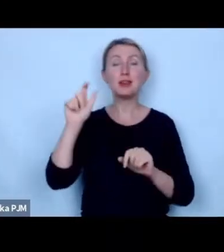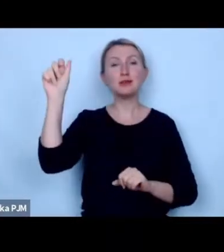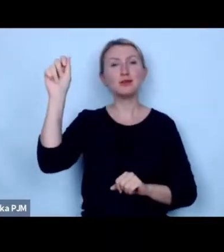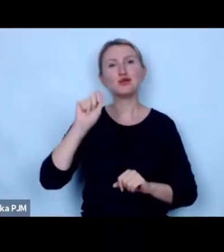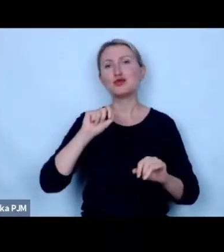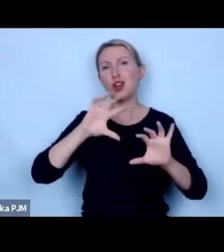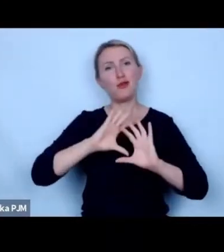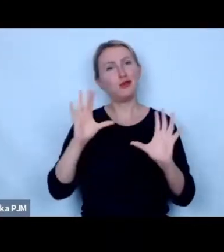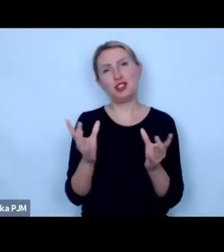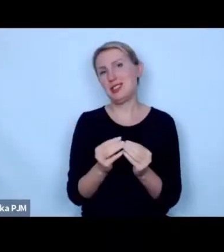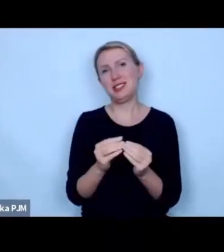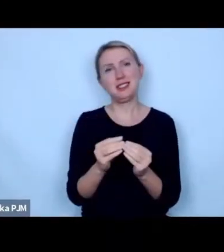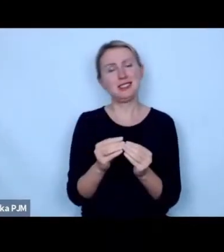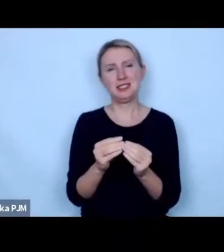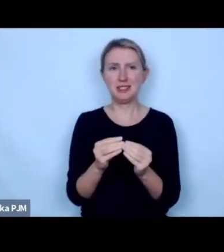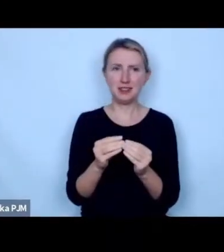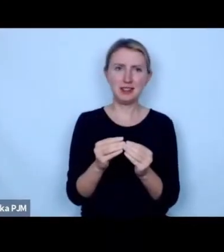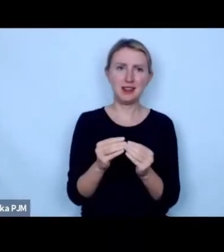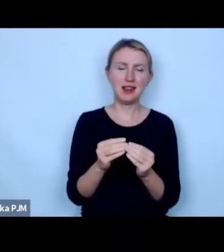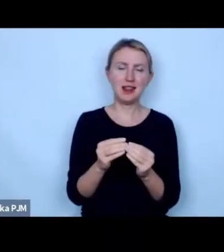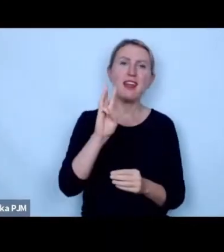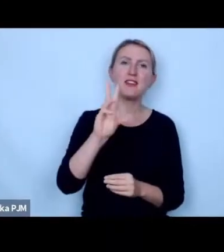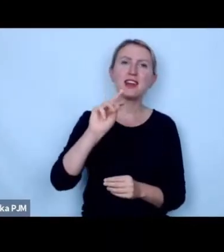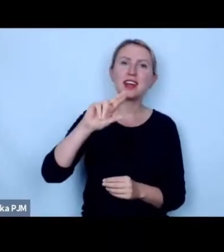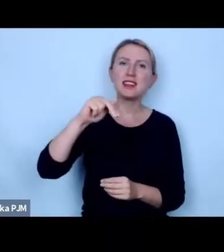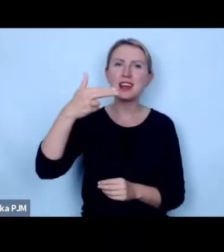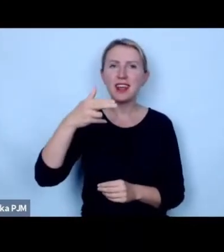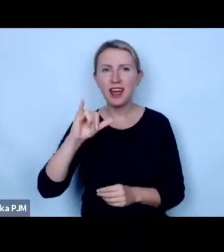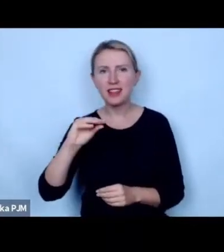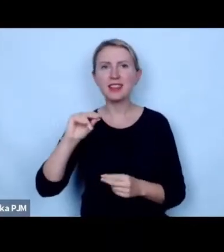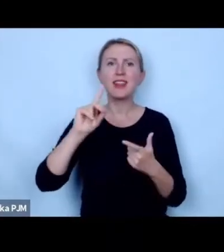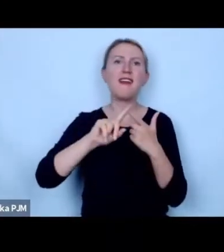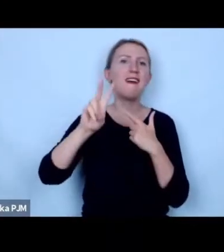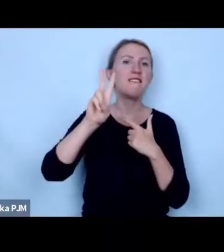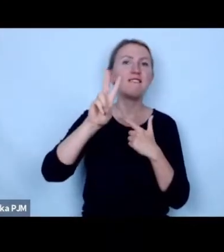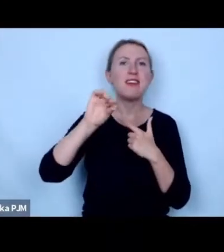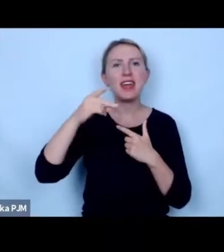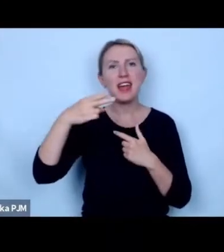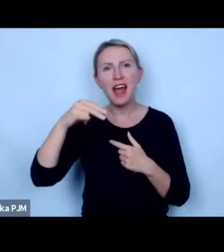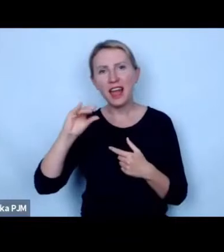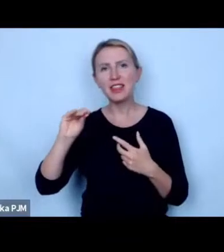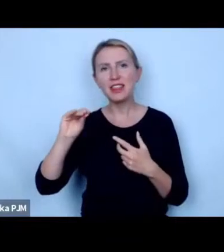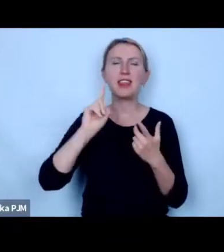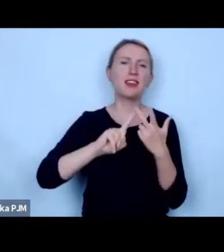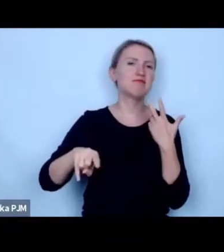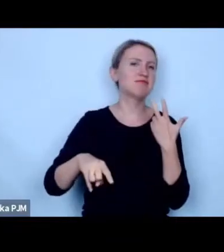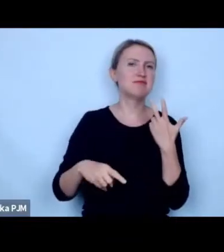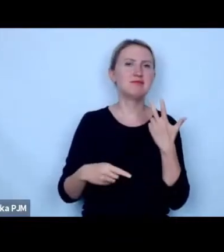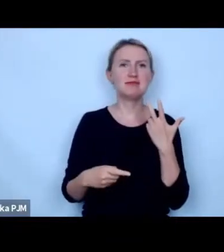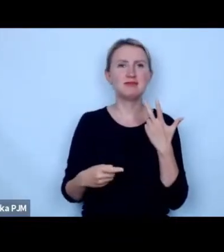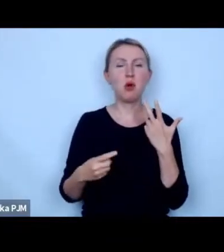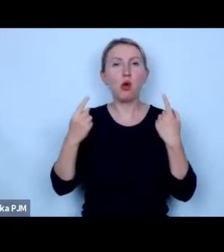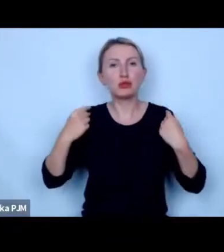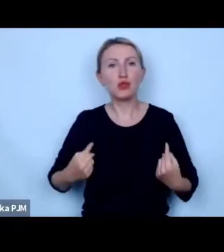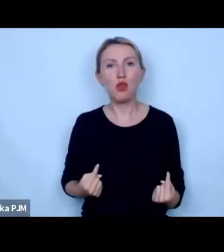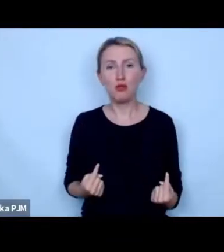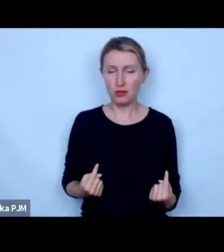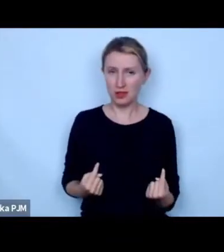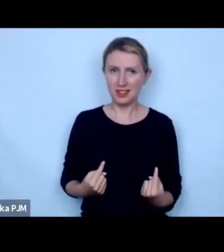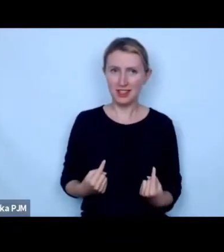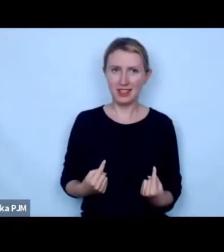wszyscy przyjeżdżają wegetarianie przyjeżdżają weganie przyjeżdżają osoby które